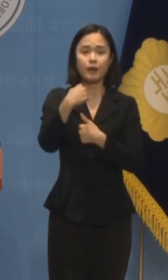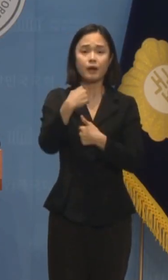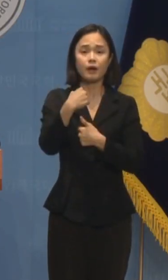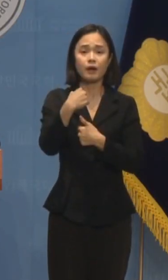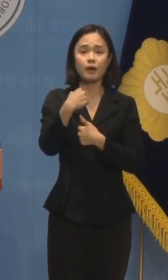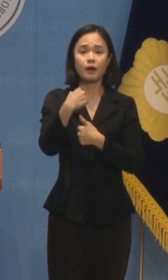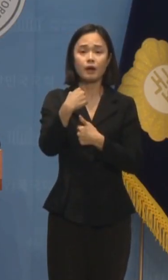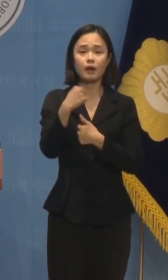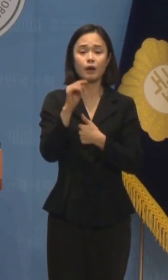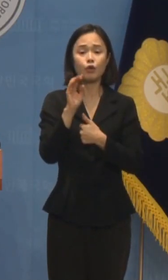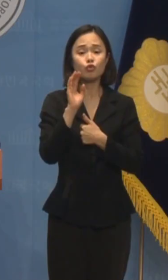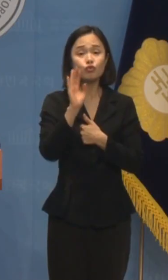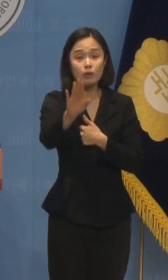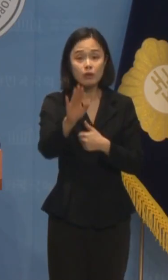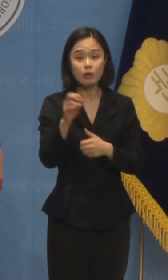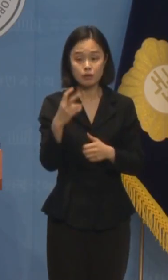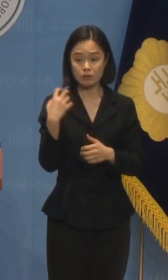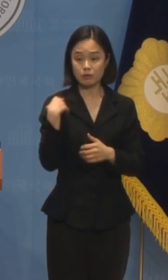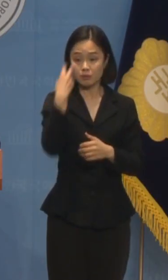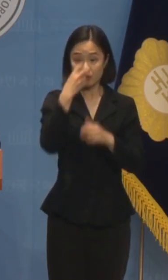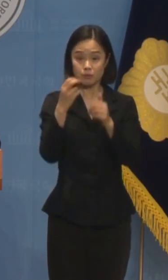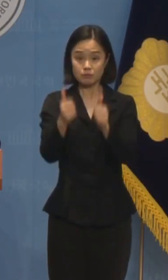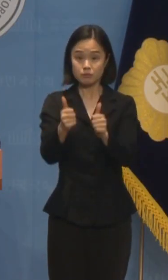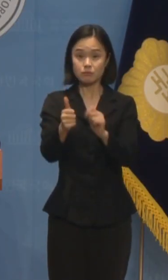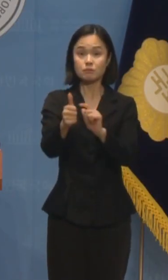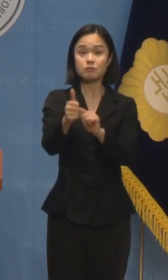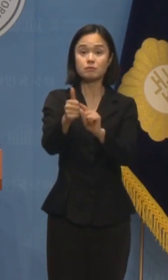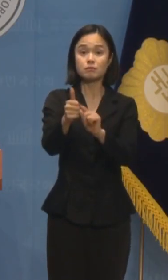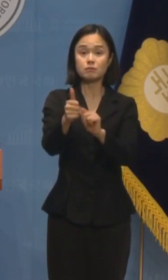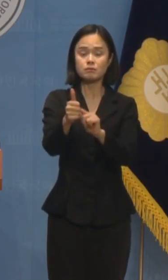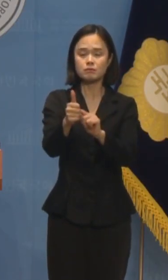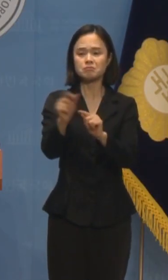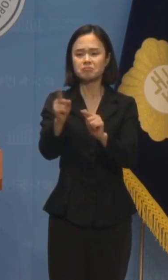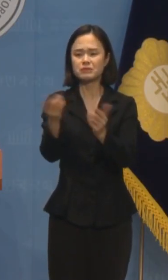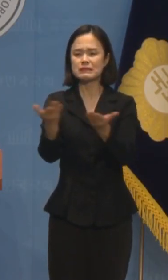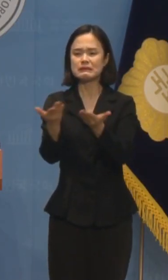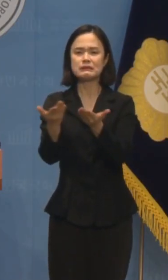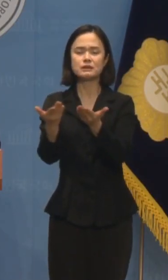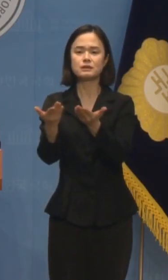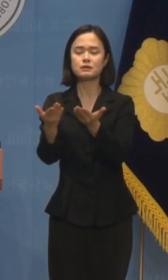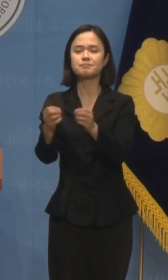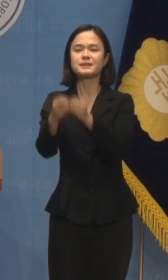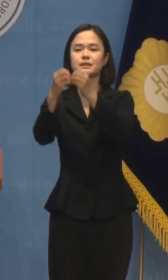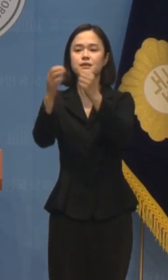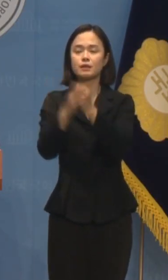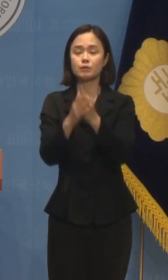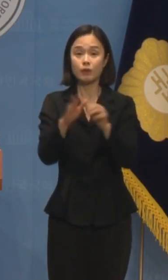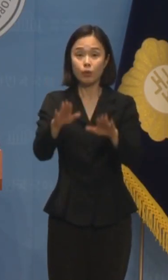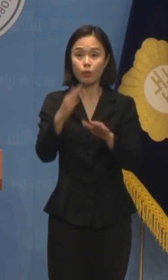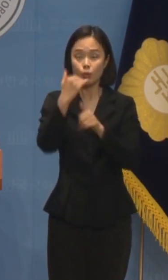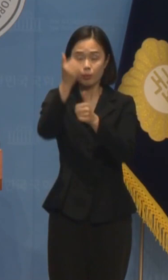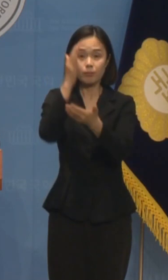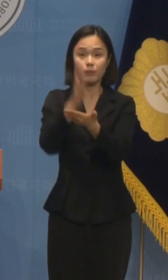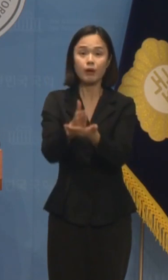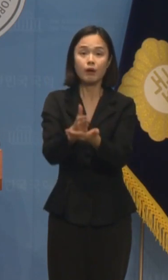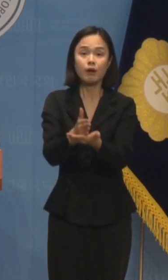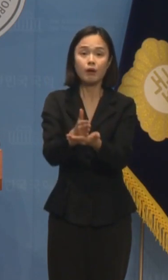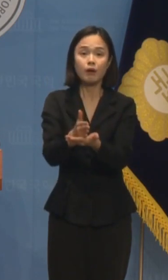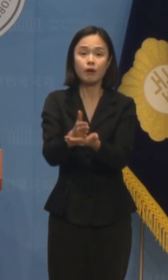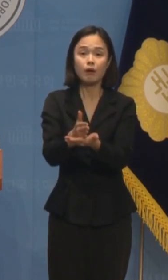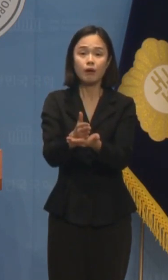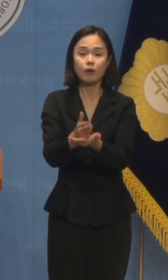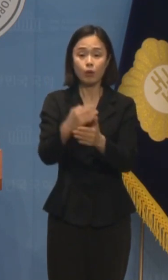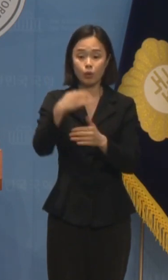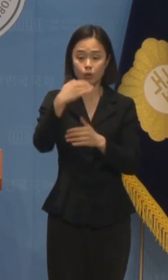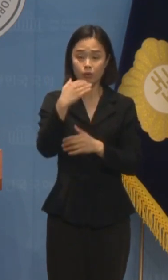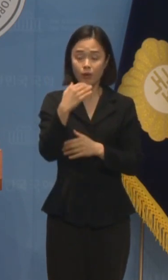조사를 거부했습니다. 애초부터 검찰은 진상규명을 위한 조사가 아닌 야당